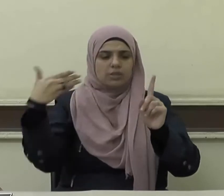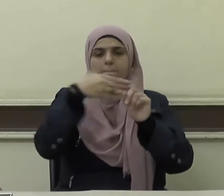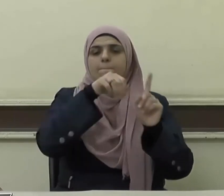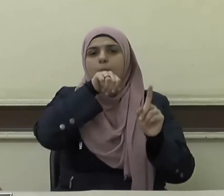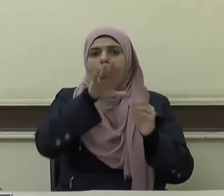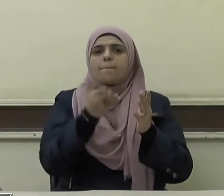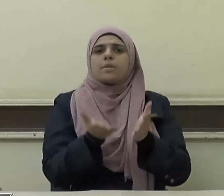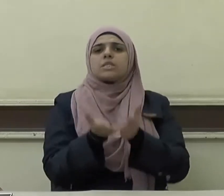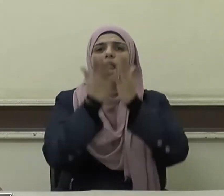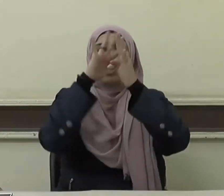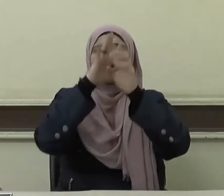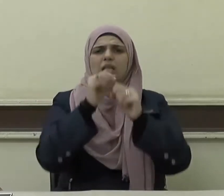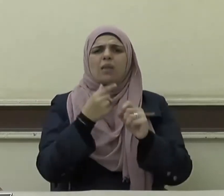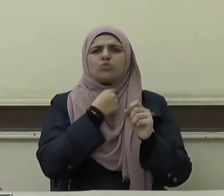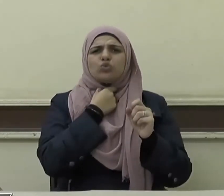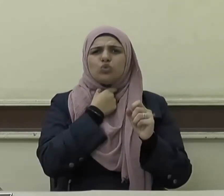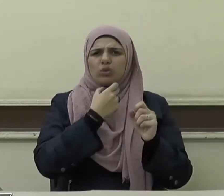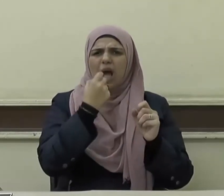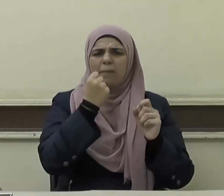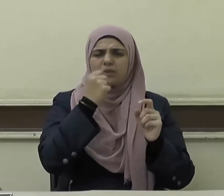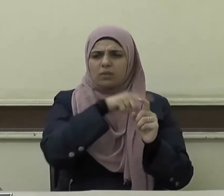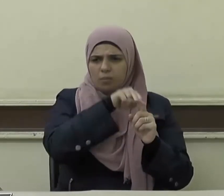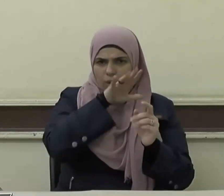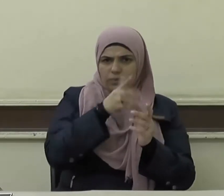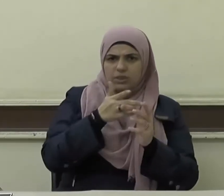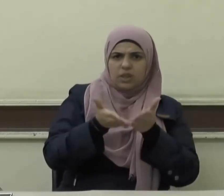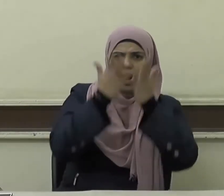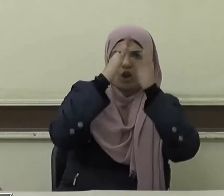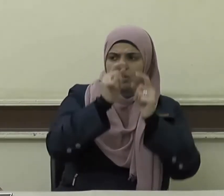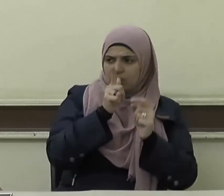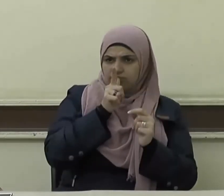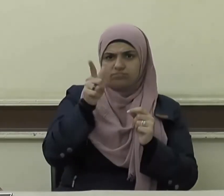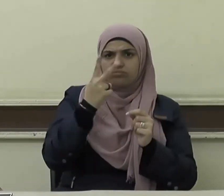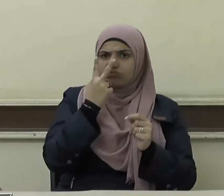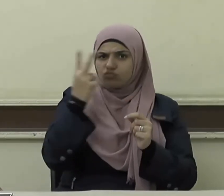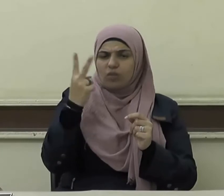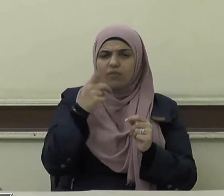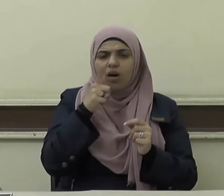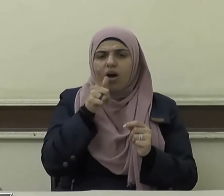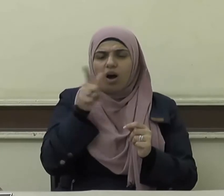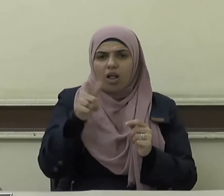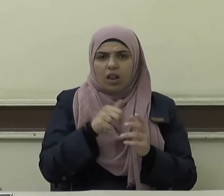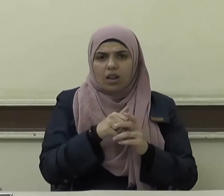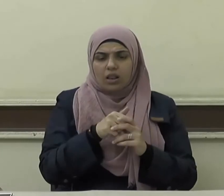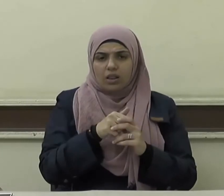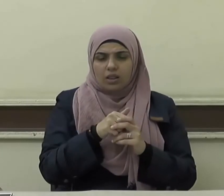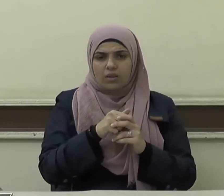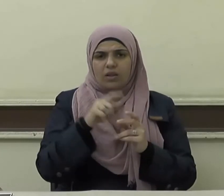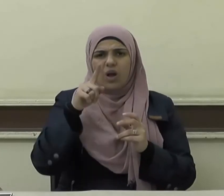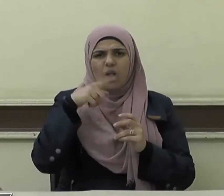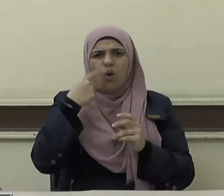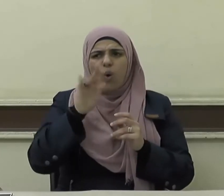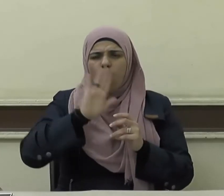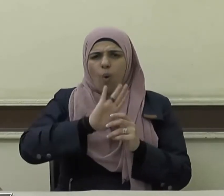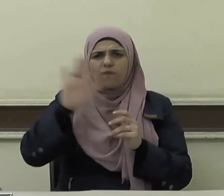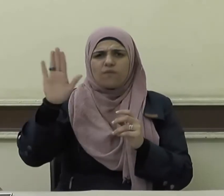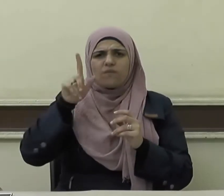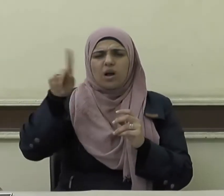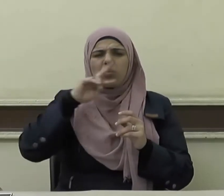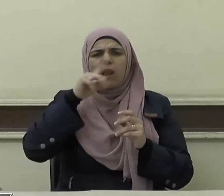صلى الله عليه وسلم فقال صلى الله عليه وسلم كف عنا